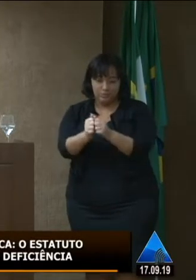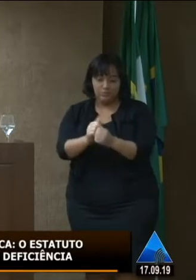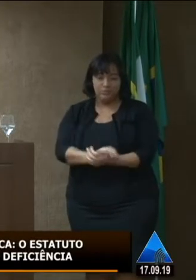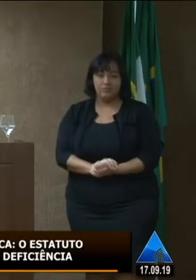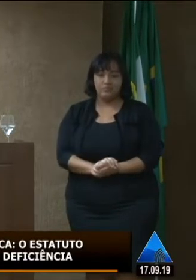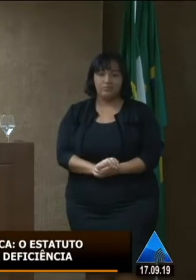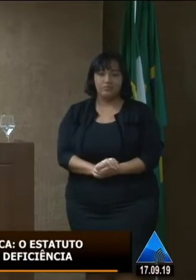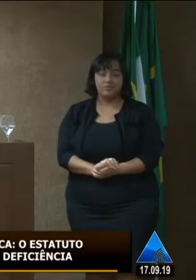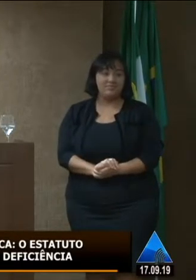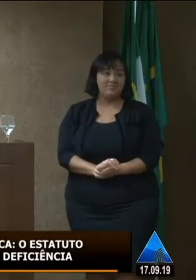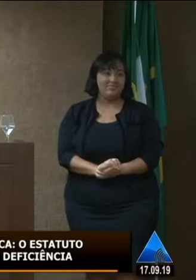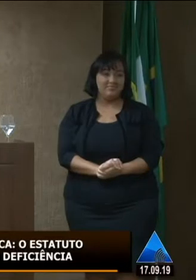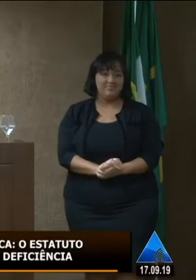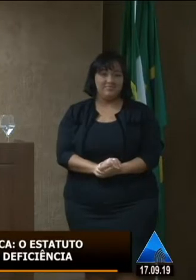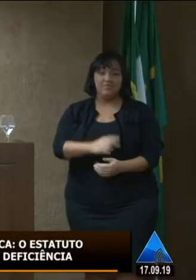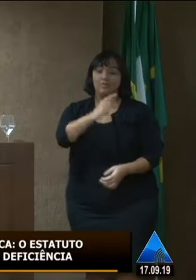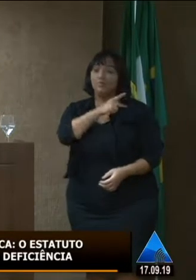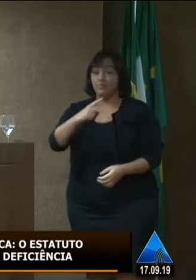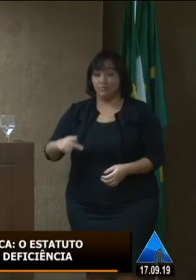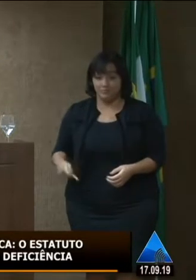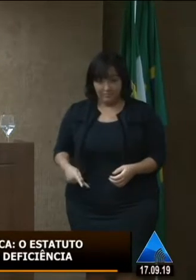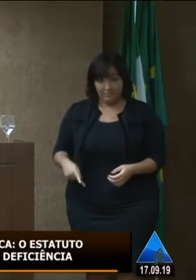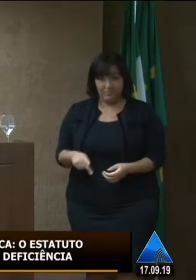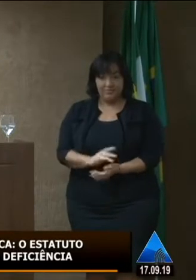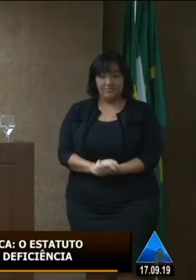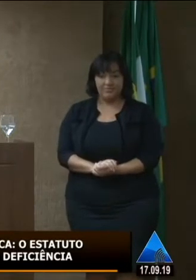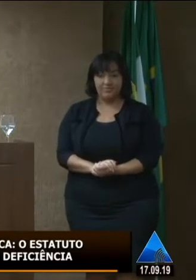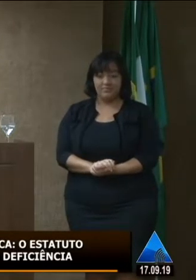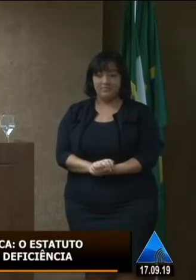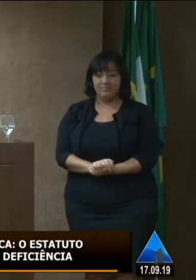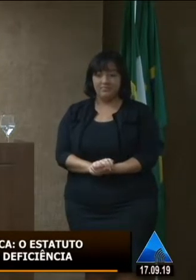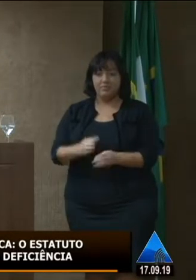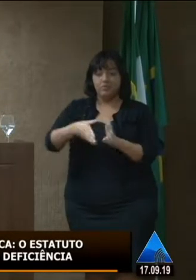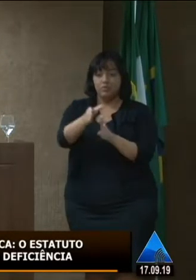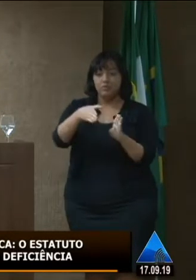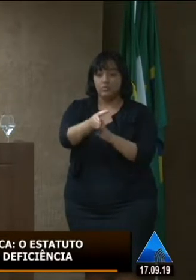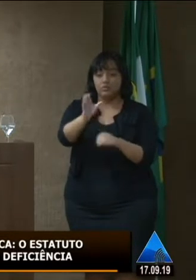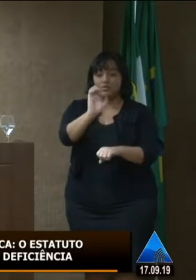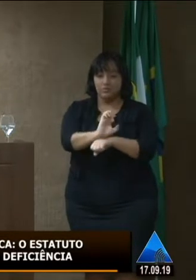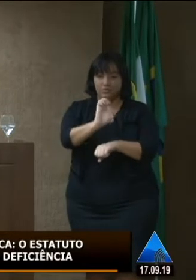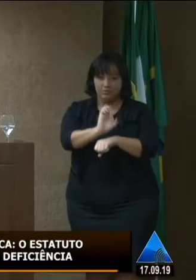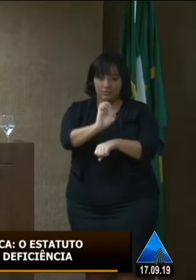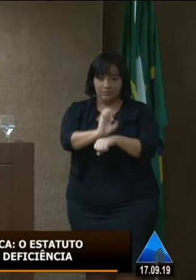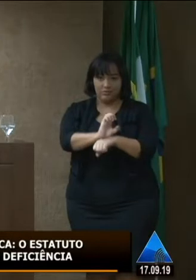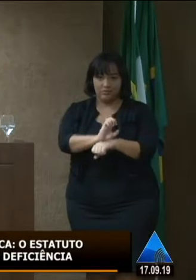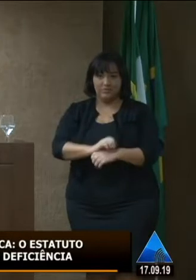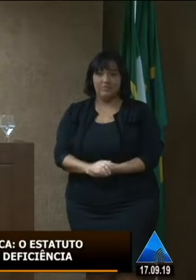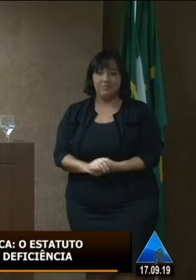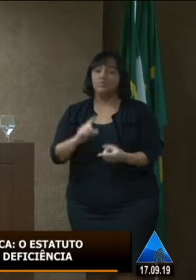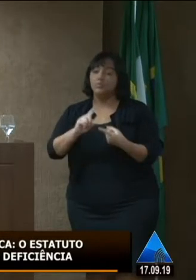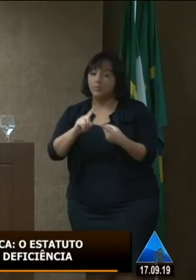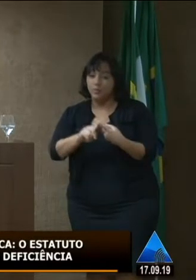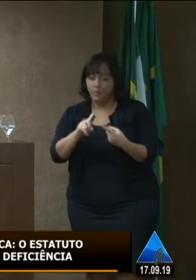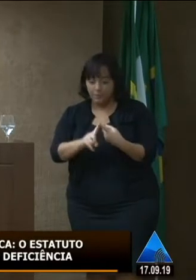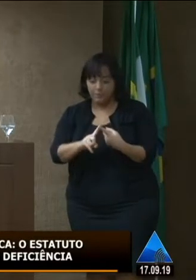ao meu presidente do conselho estadual e consequentemente ao meu presidente do conselho